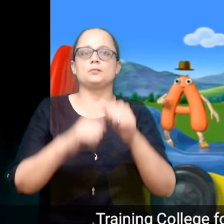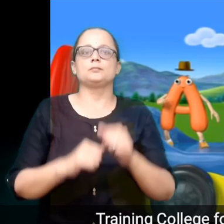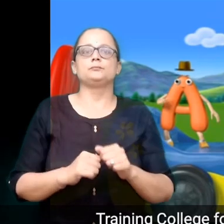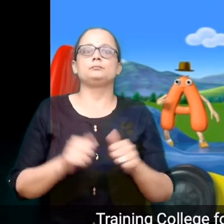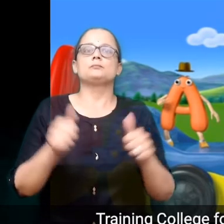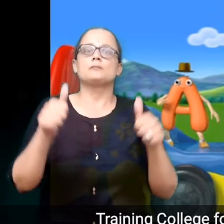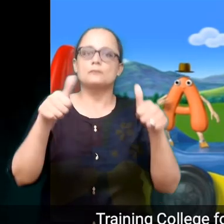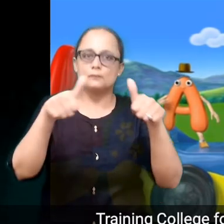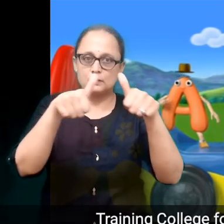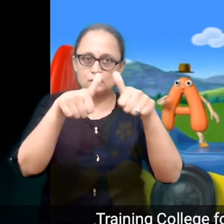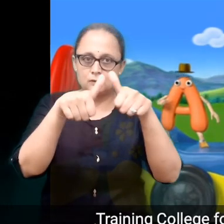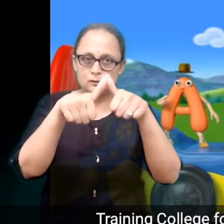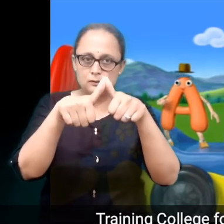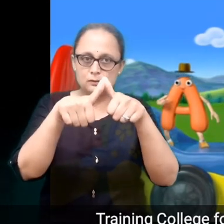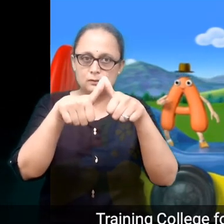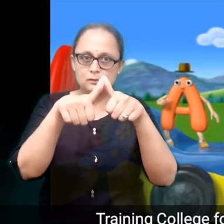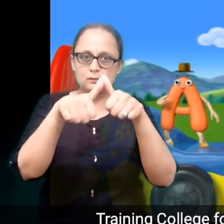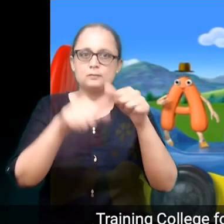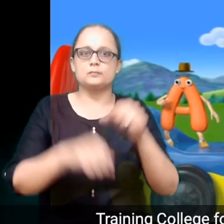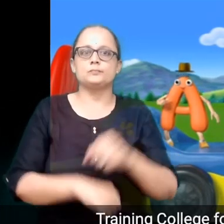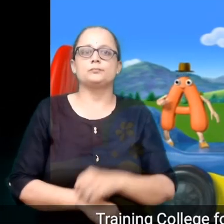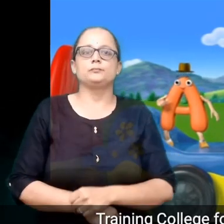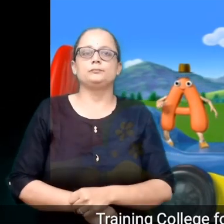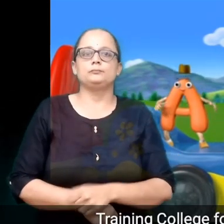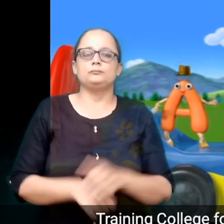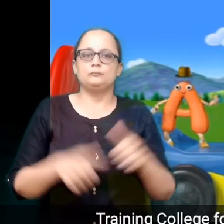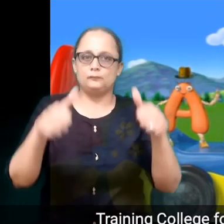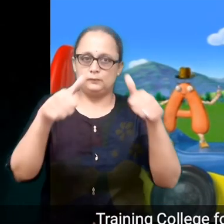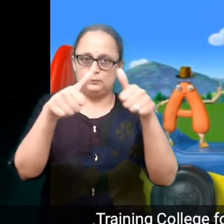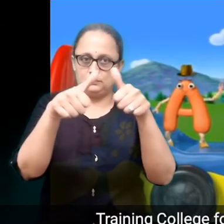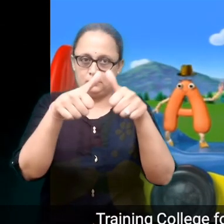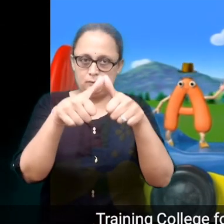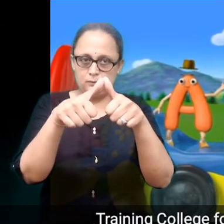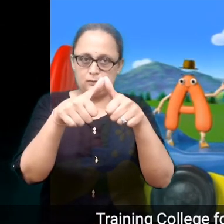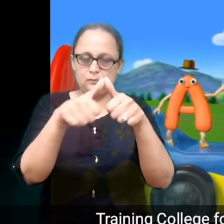ए, ए, ए,